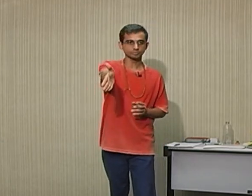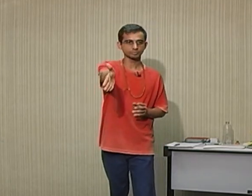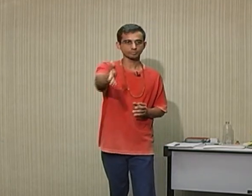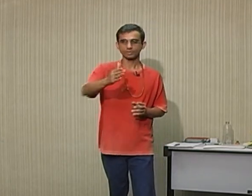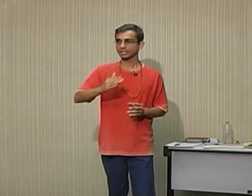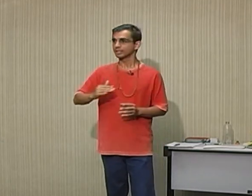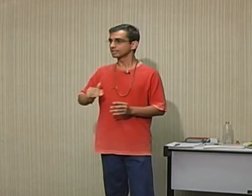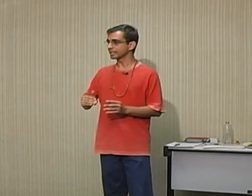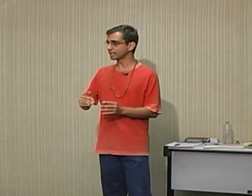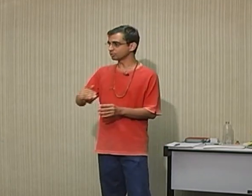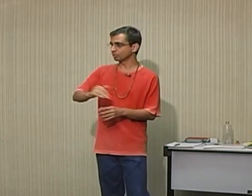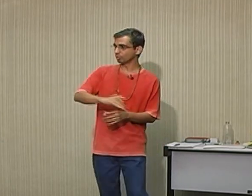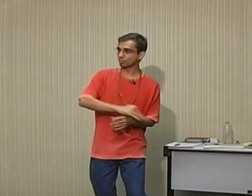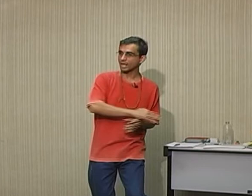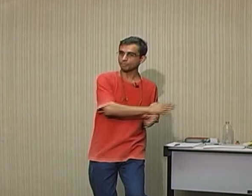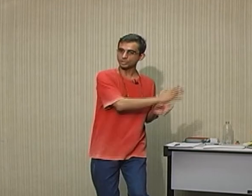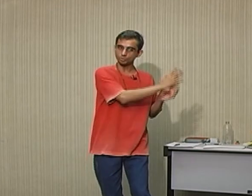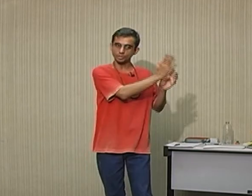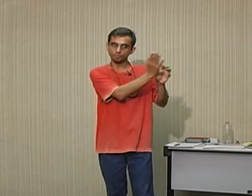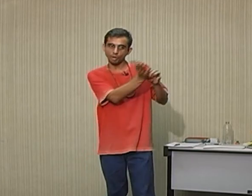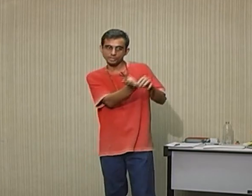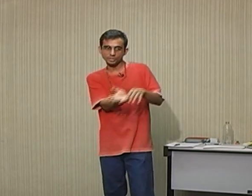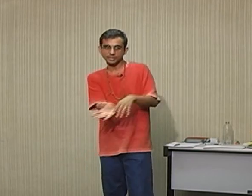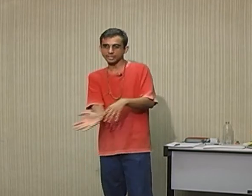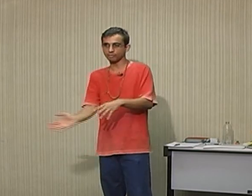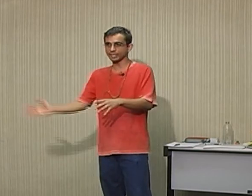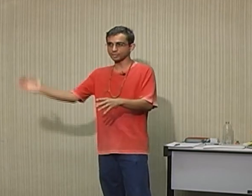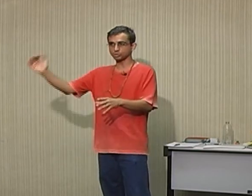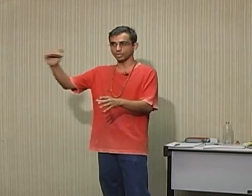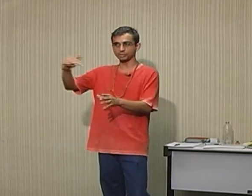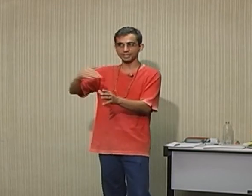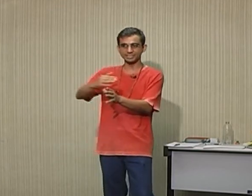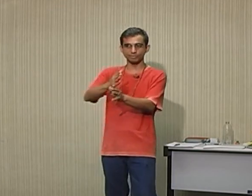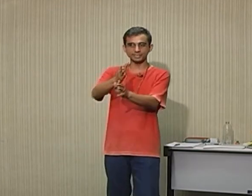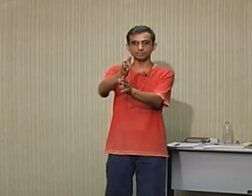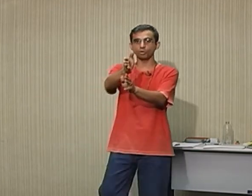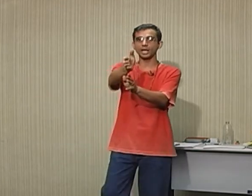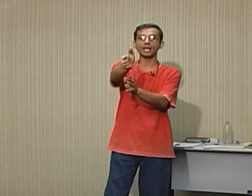tenho um caminho que pode ter variações, mas que vai desembocar lá.